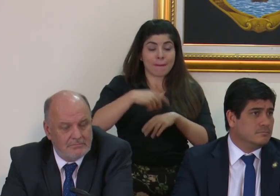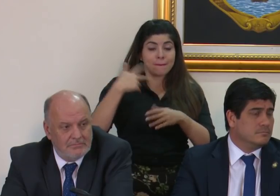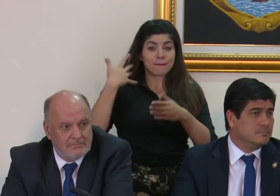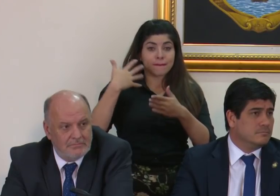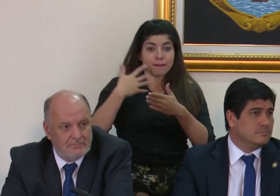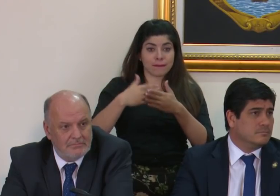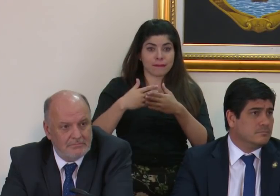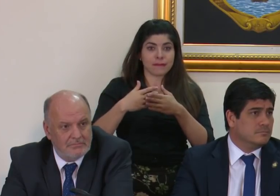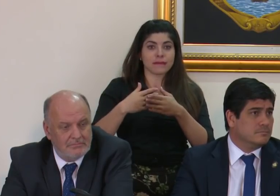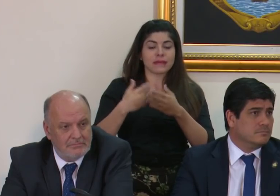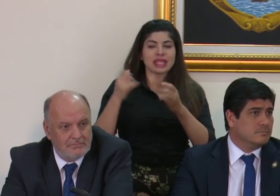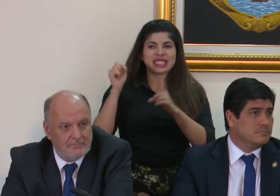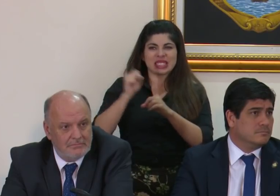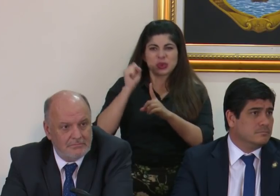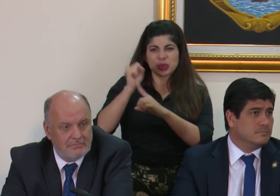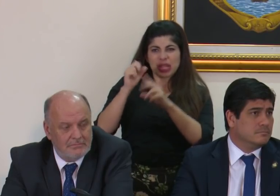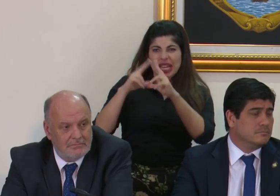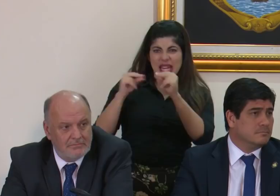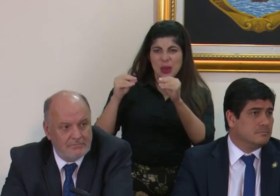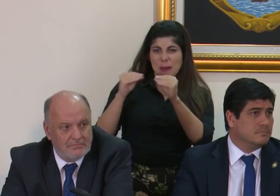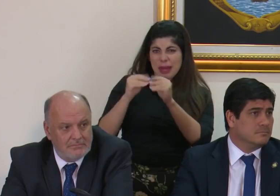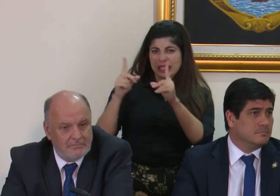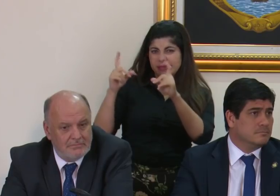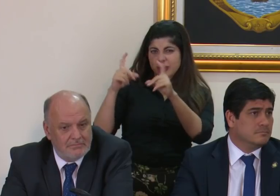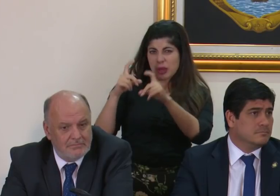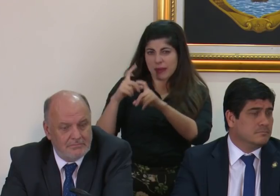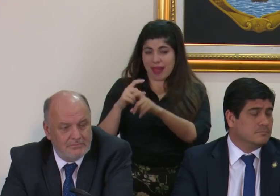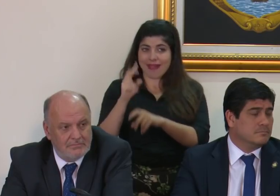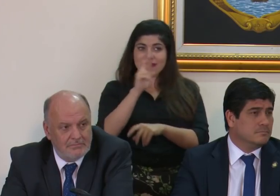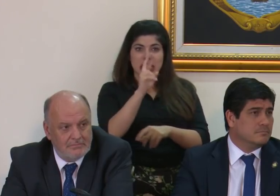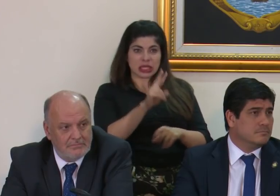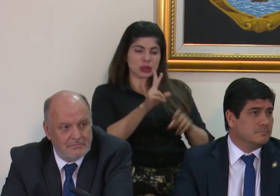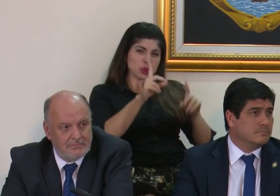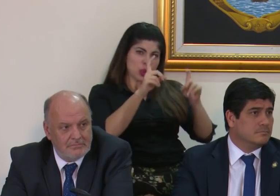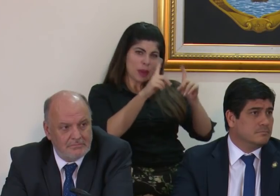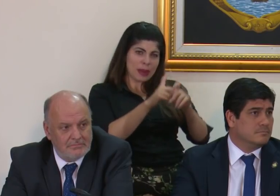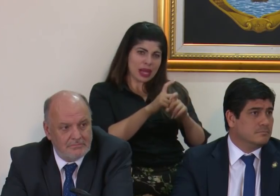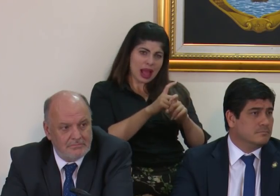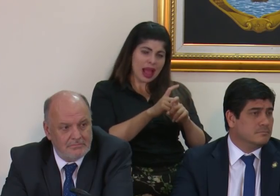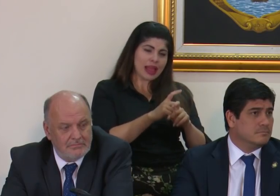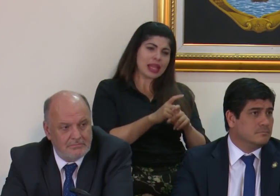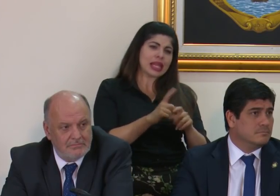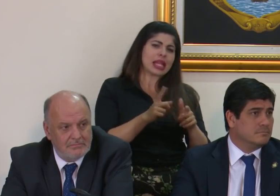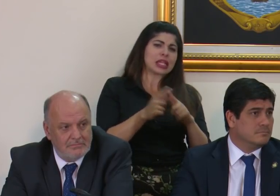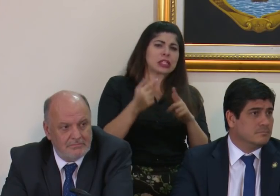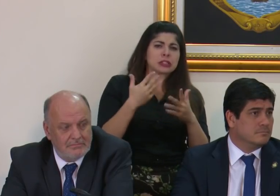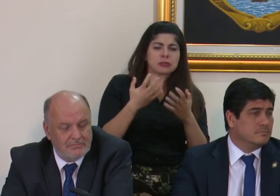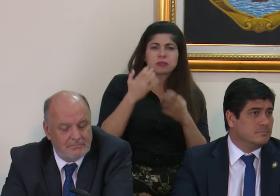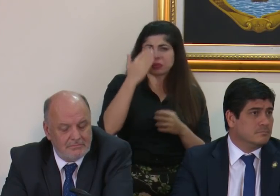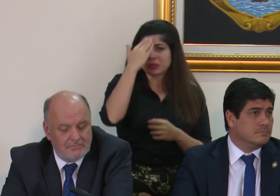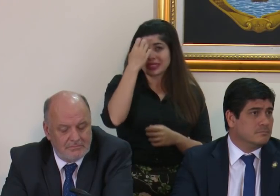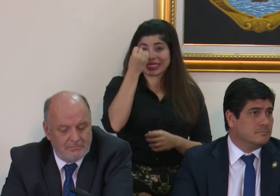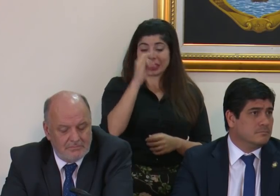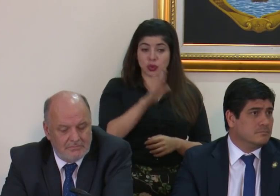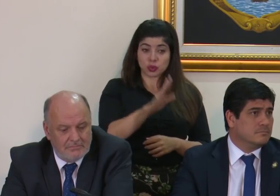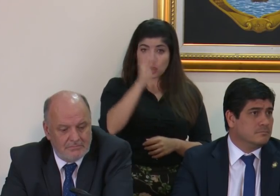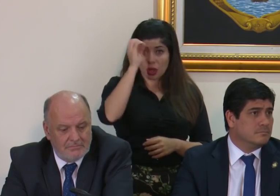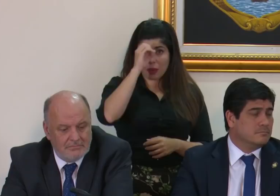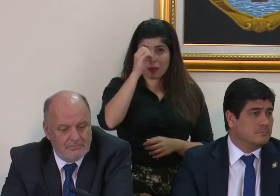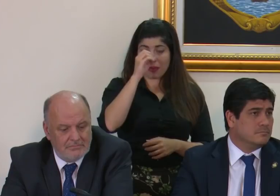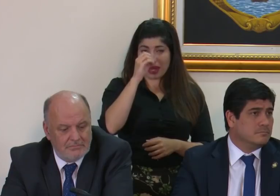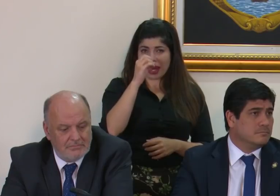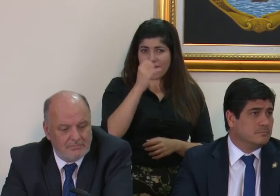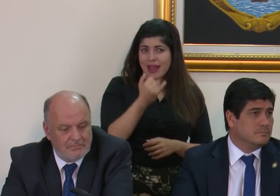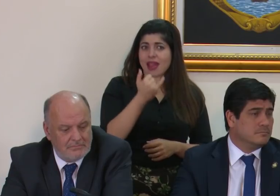agudizaron las situaciones con Nicaragua y con Venezuela. Puntualmente, quisiera saber si usted considera que fue un error